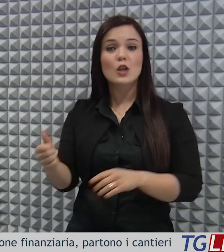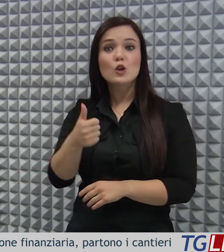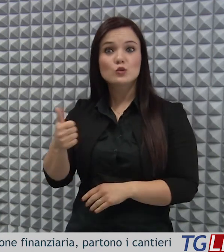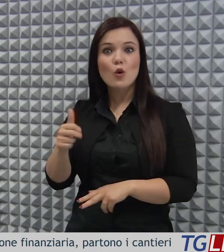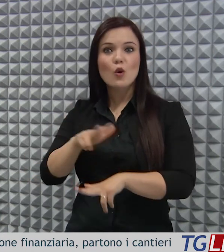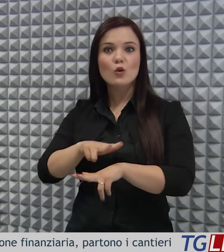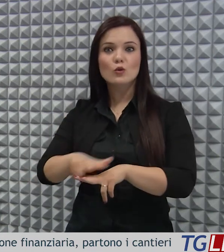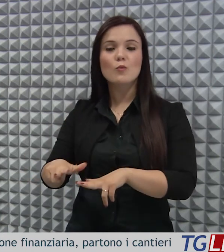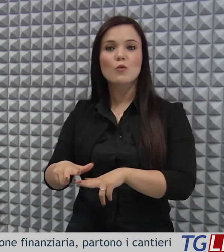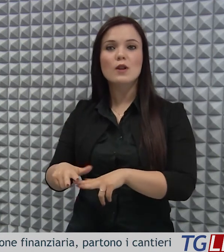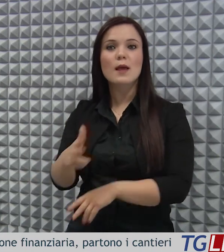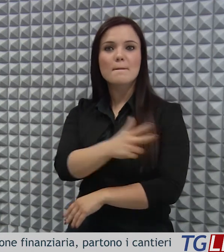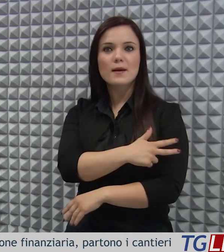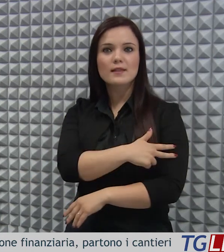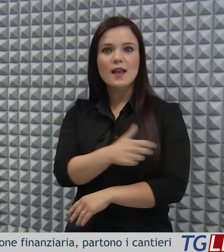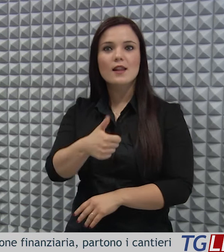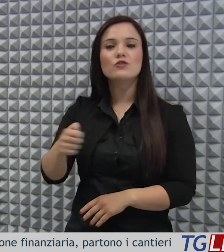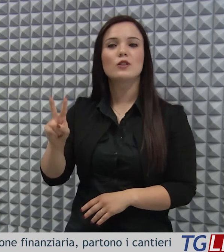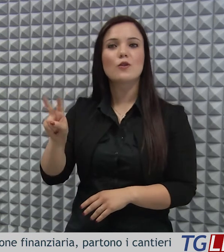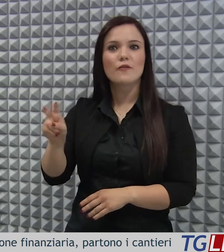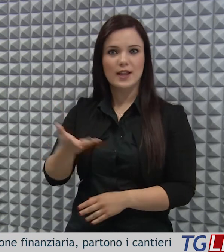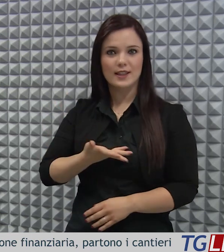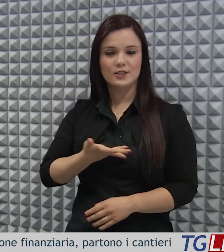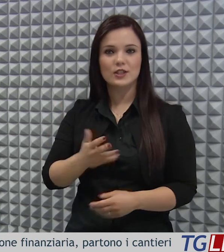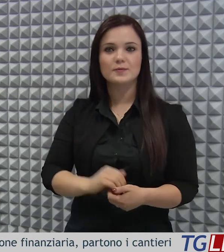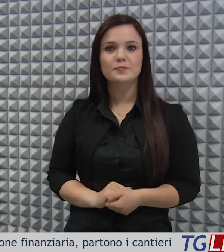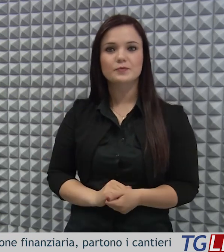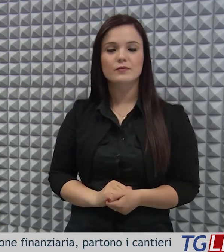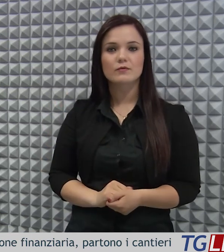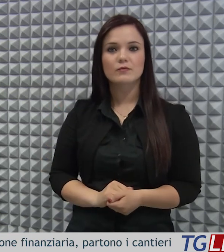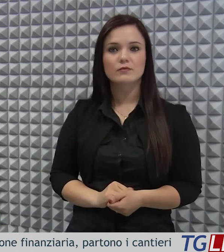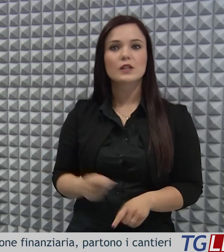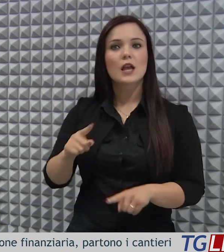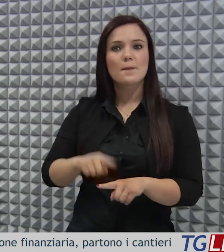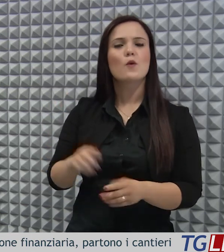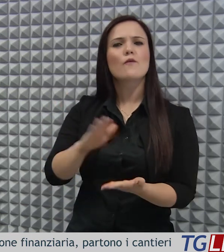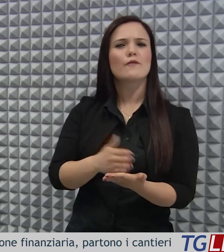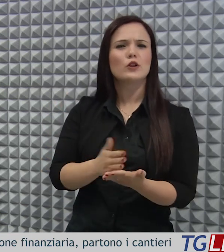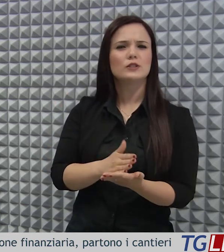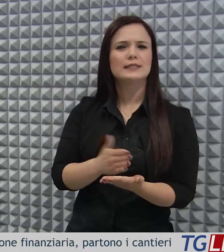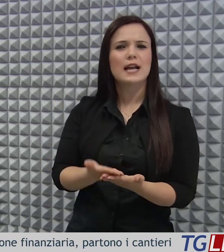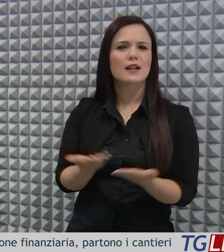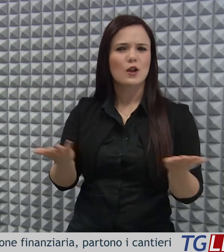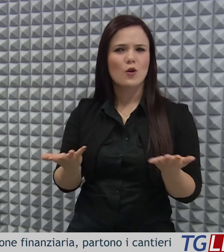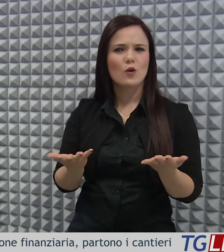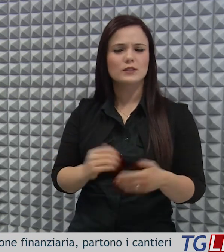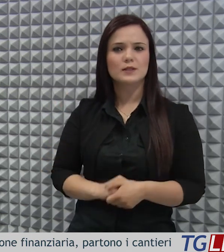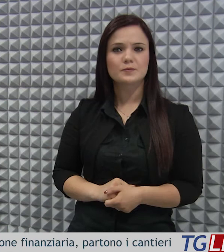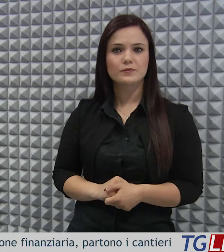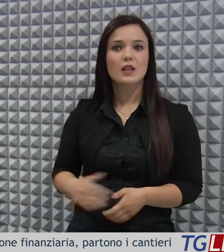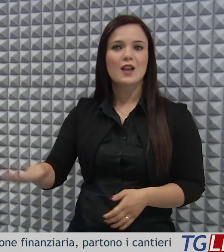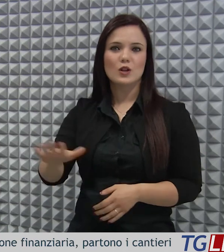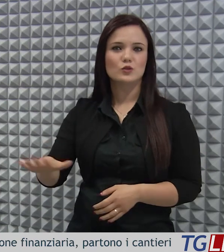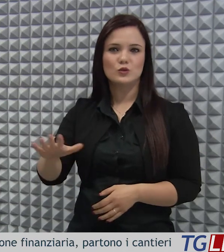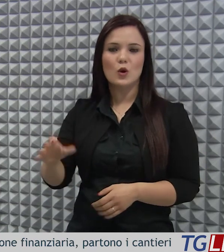120 solo nel Comune di Matera, e valorizzando le principali destinazioni